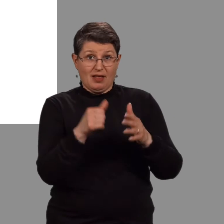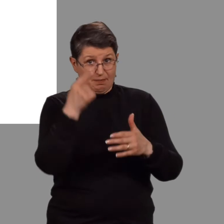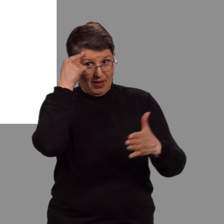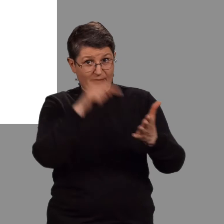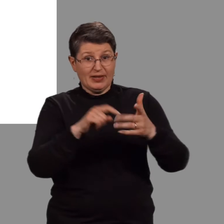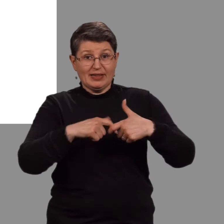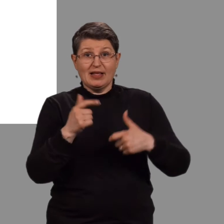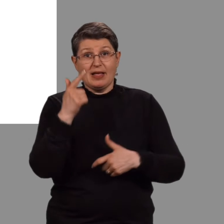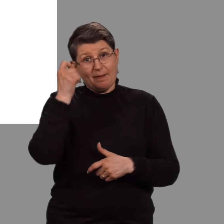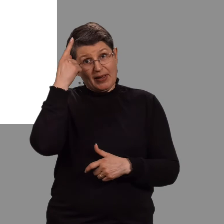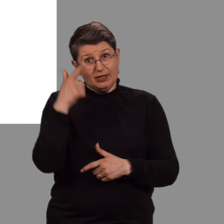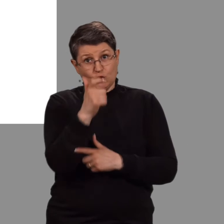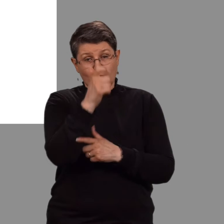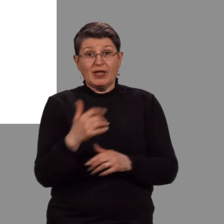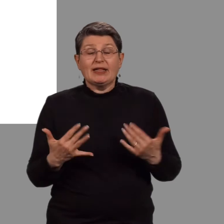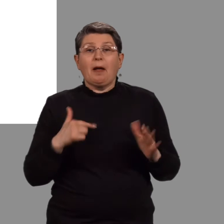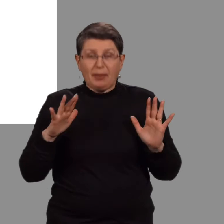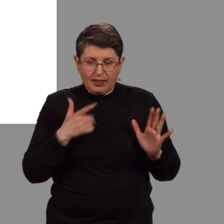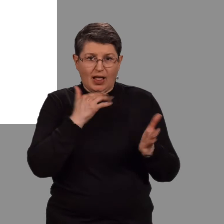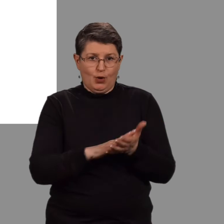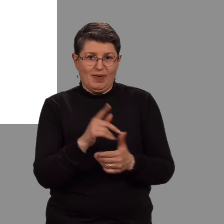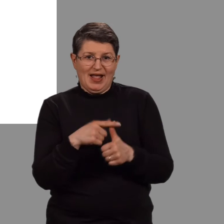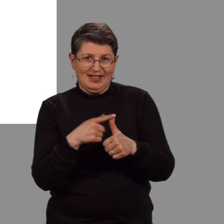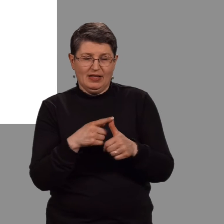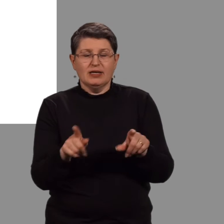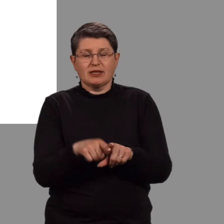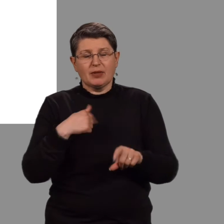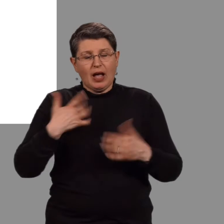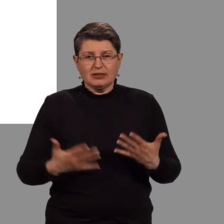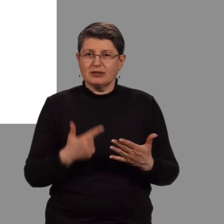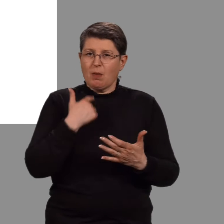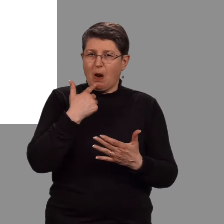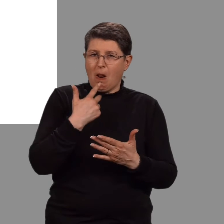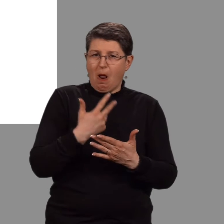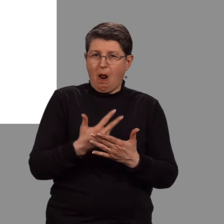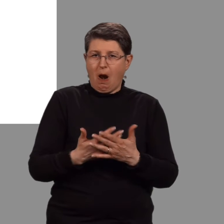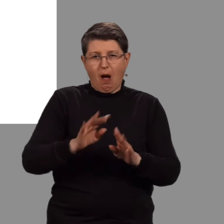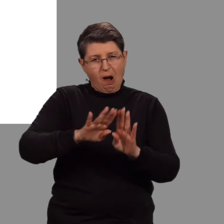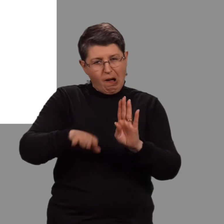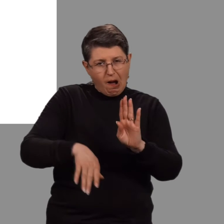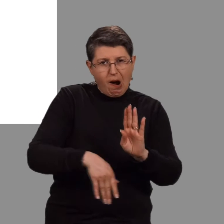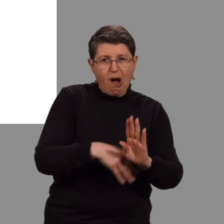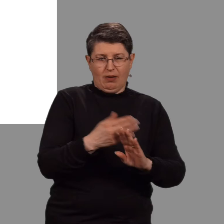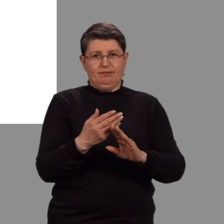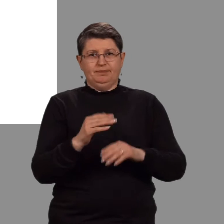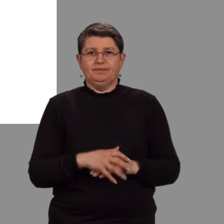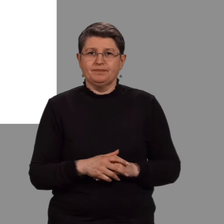Í dag ætla ég einungis að takk fyrir eitt dæmi þó svo ég geði sannarlega að talað um menningarsogna í marga klukktíma.